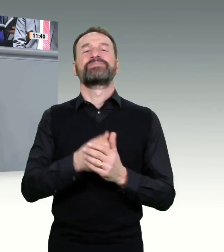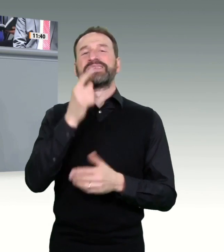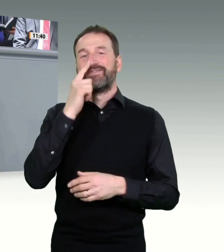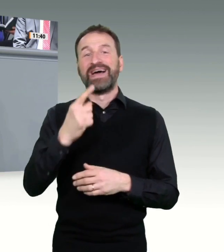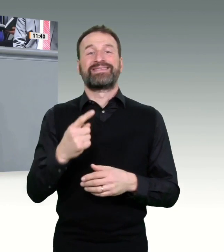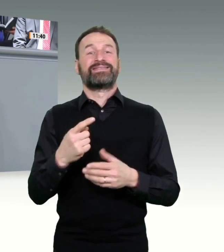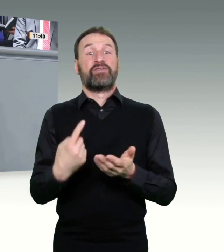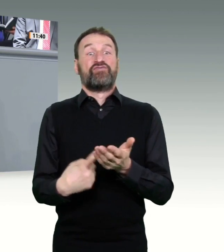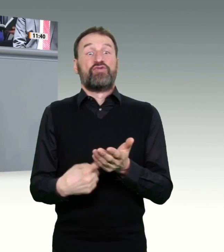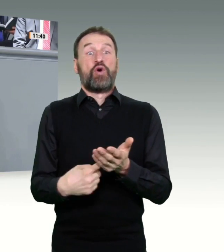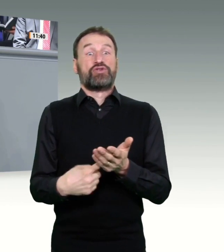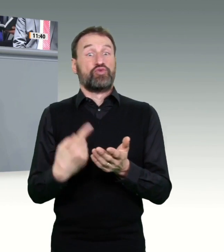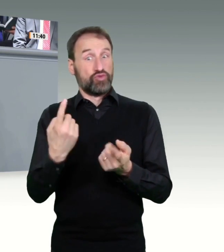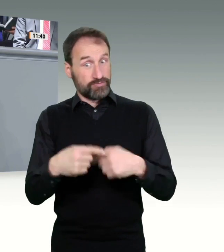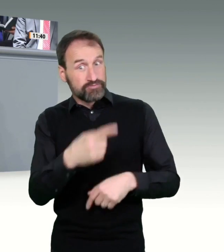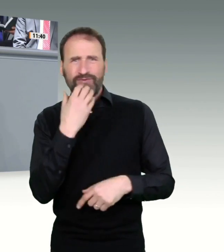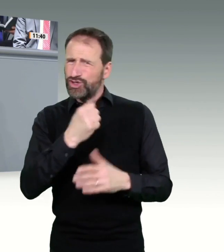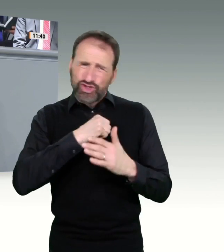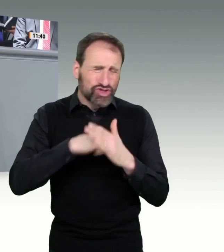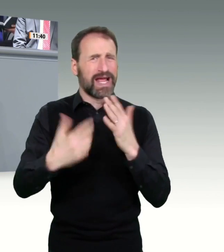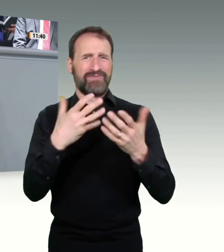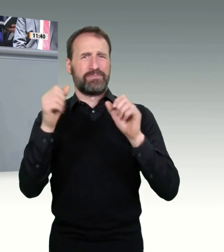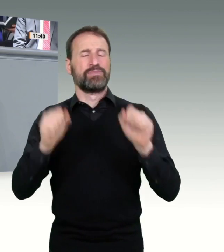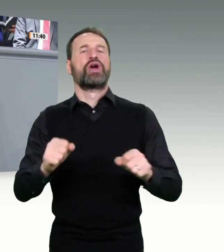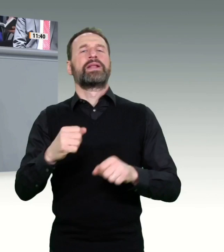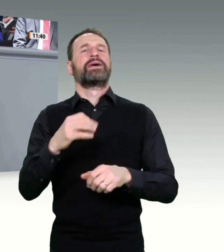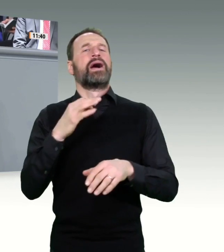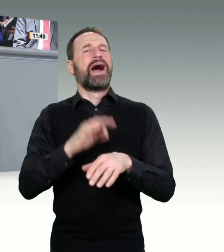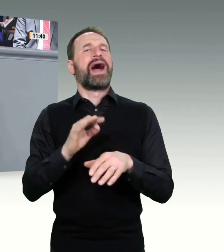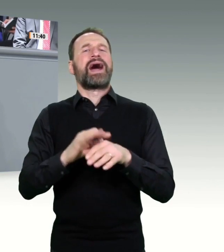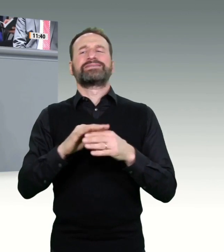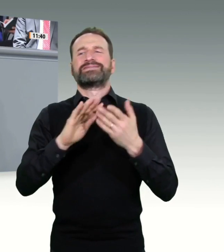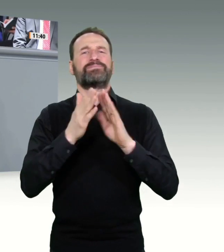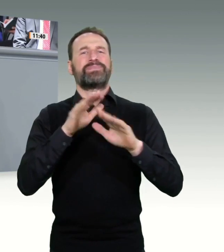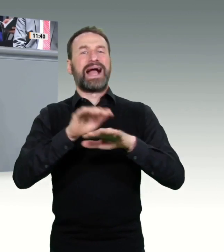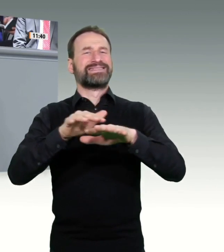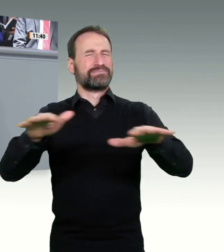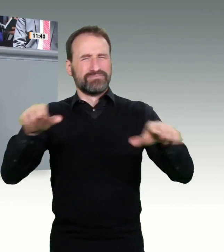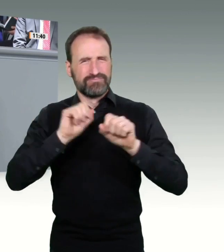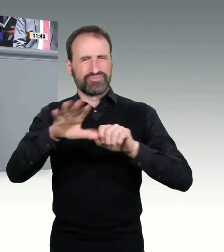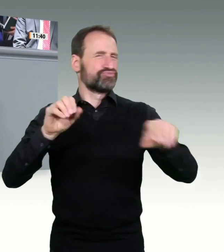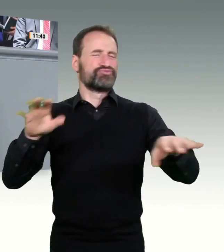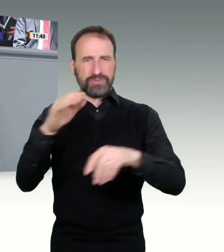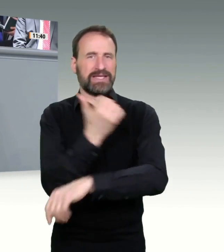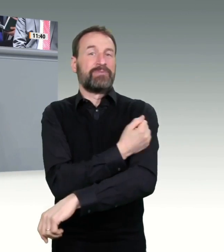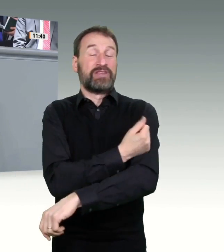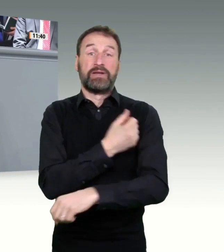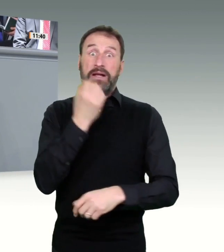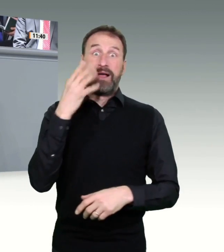der Matchwinner ist, was die ganze Situation verändern wird, davon bin ich auch fest überzeugt, weil es nämlich die Vertrauenspersonen in unserer